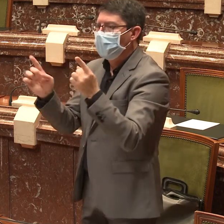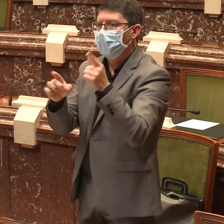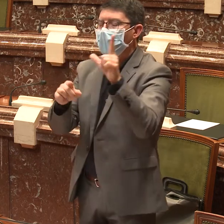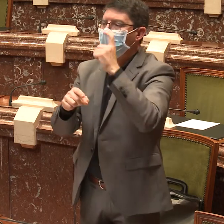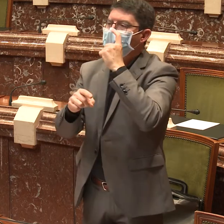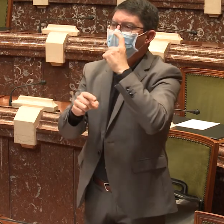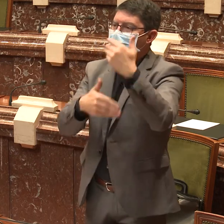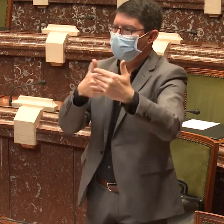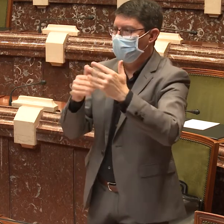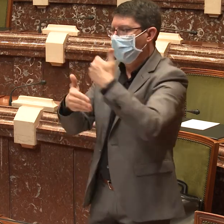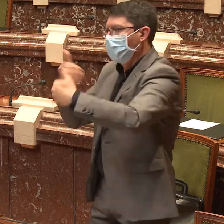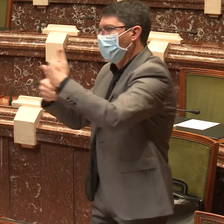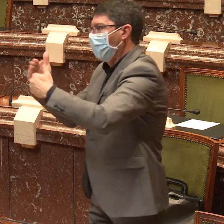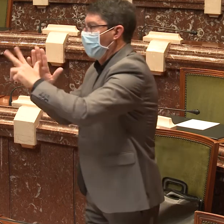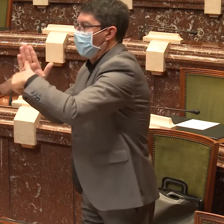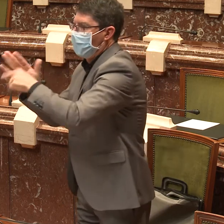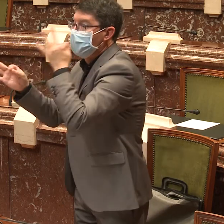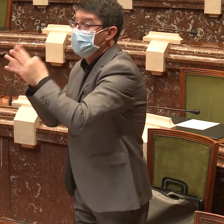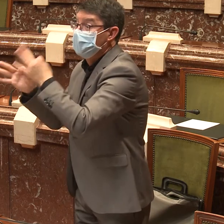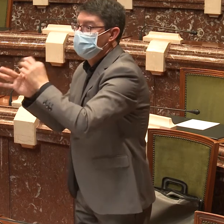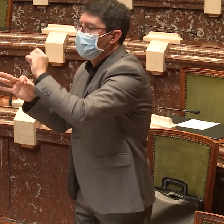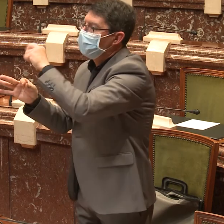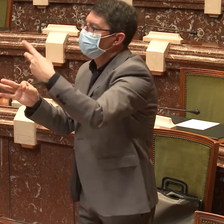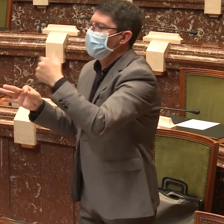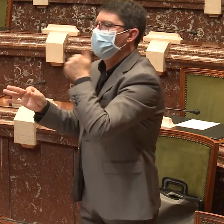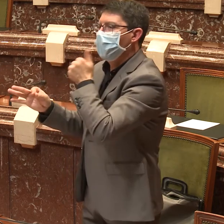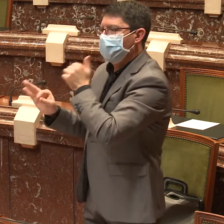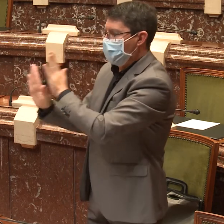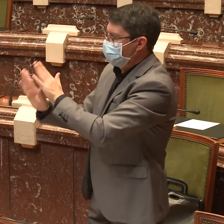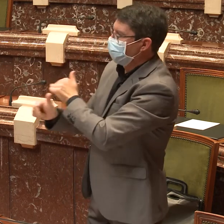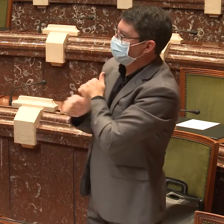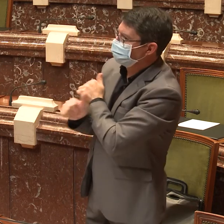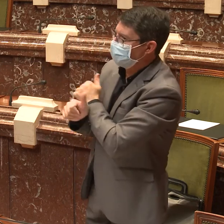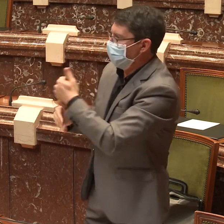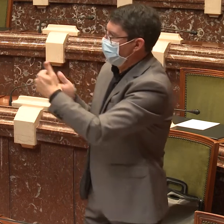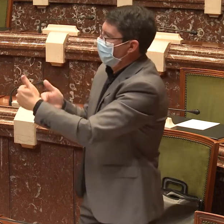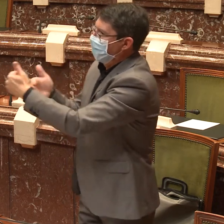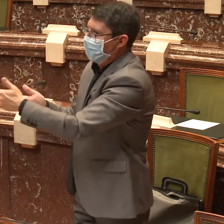necesitaríamos solicitar un intérprete desde junio hasta septiembre. Y, claro,